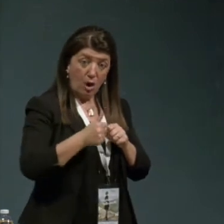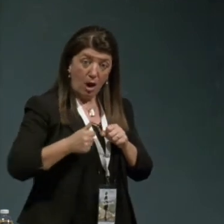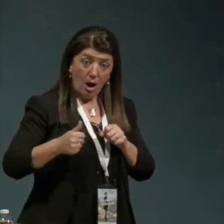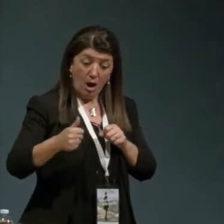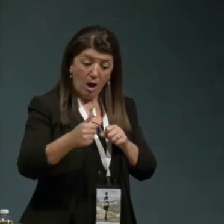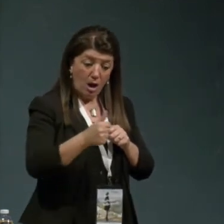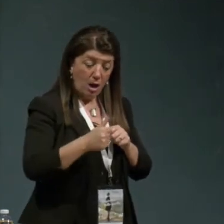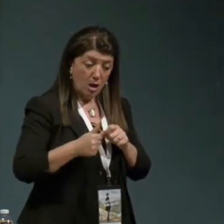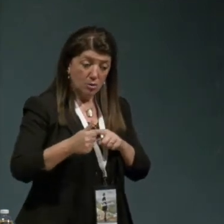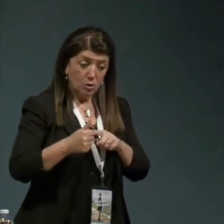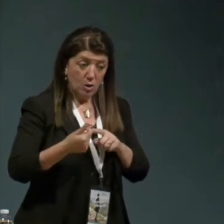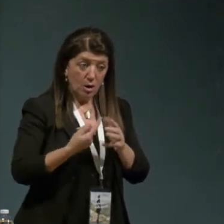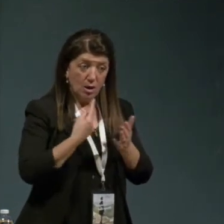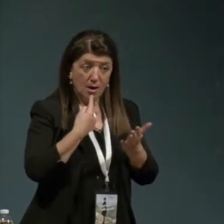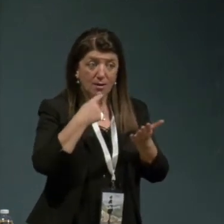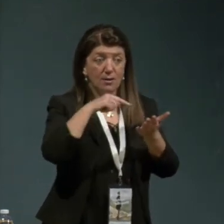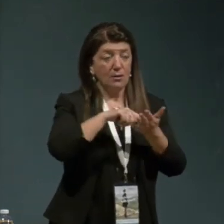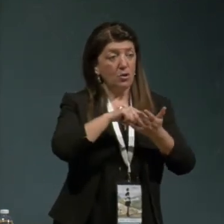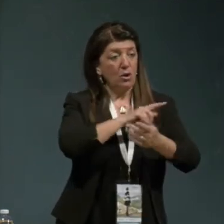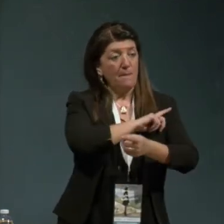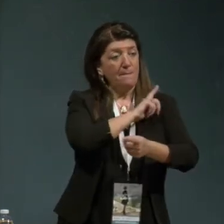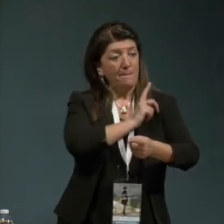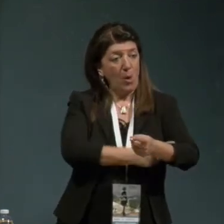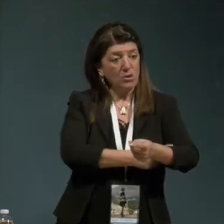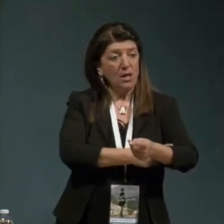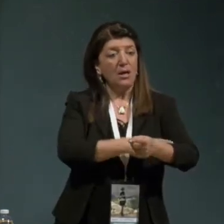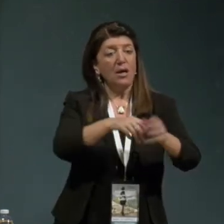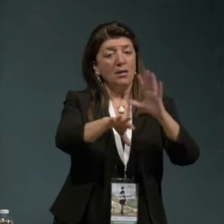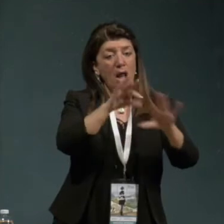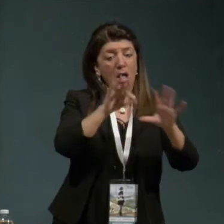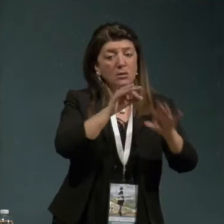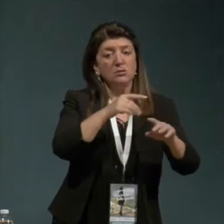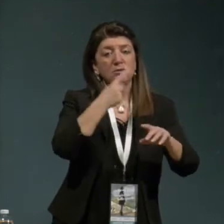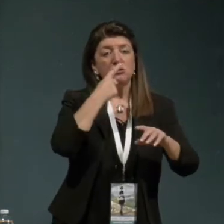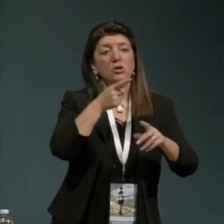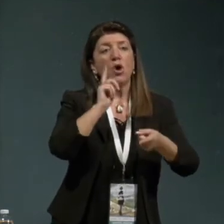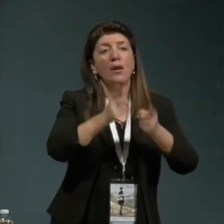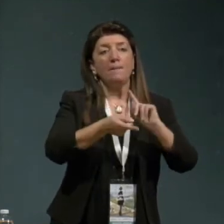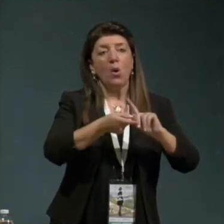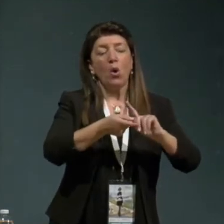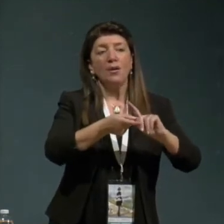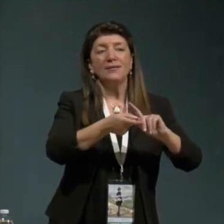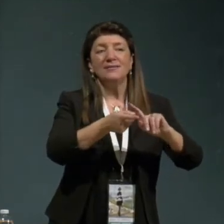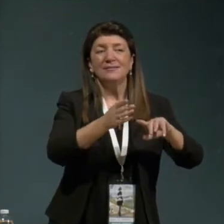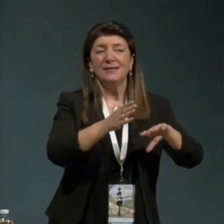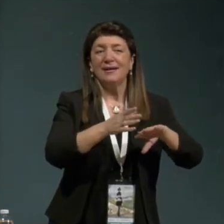con l'elezione per la destra tradizionale con De Gaulle che tutto